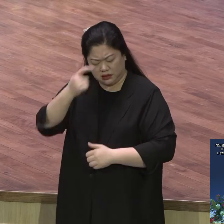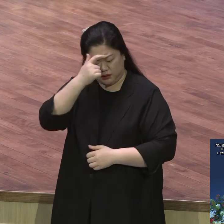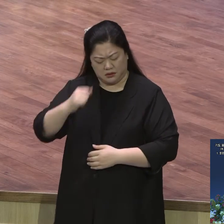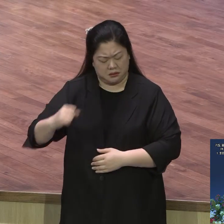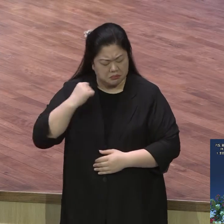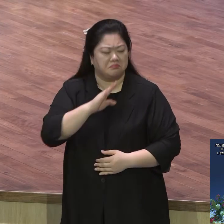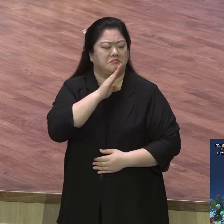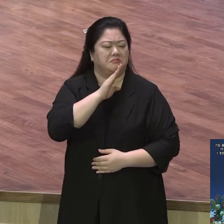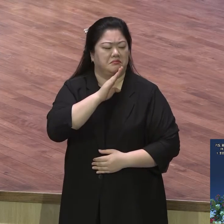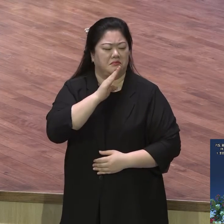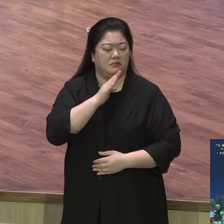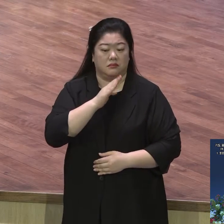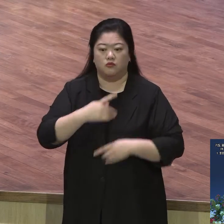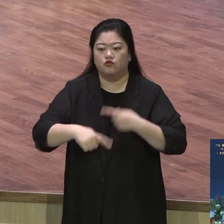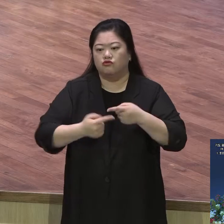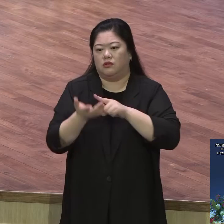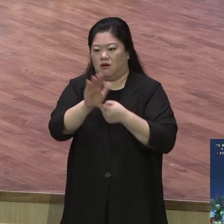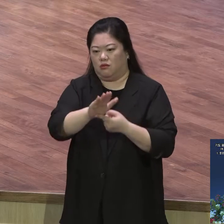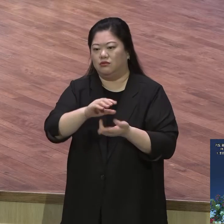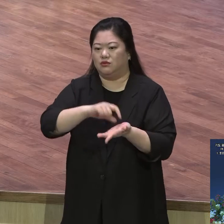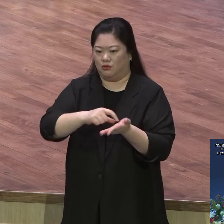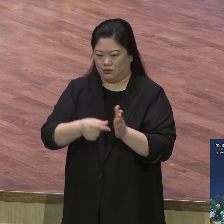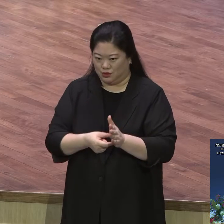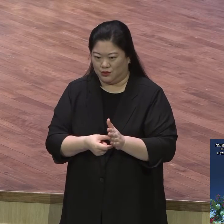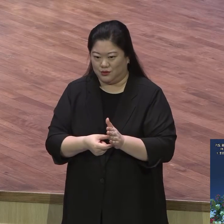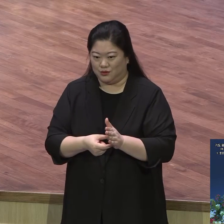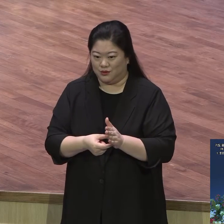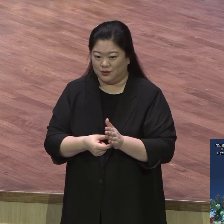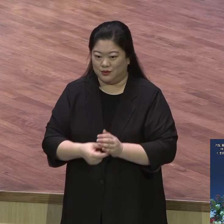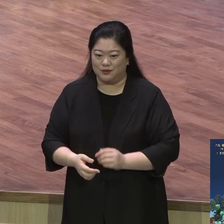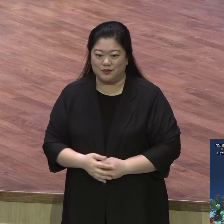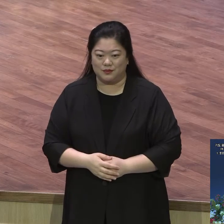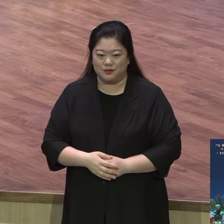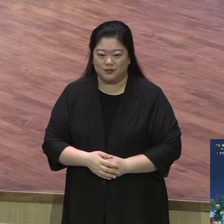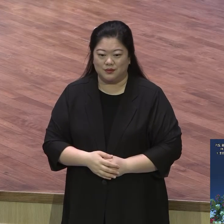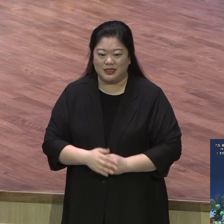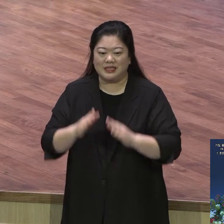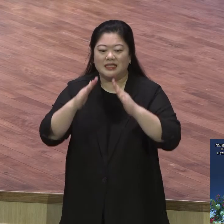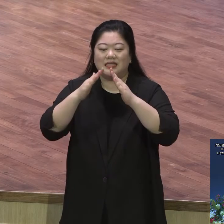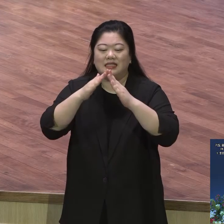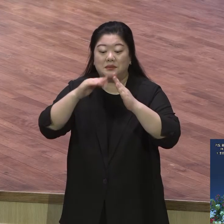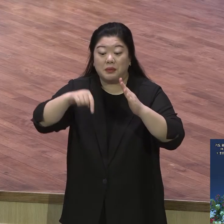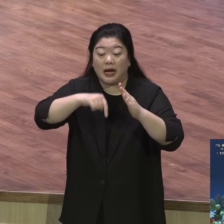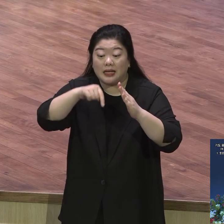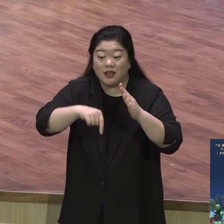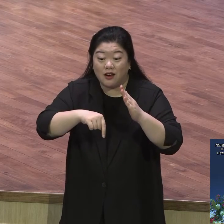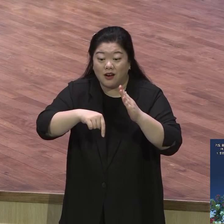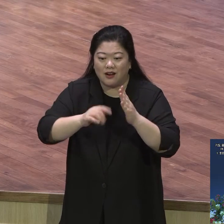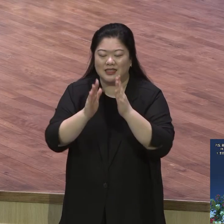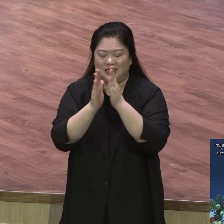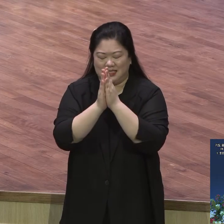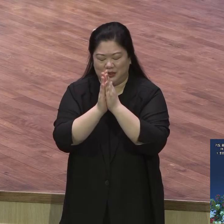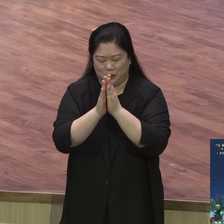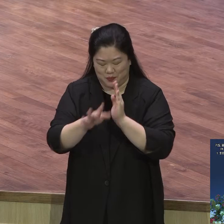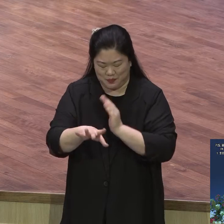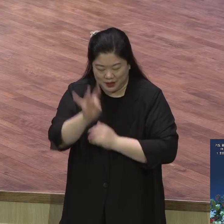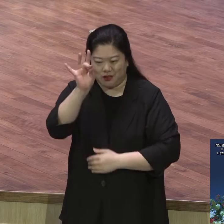여러분이 가정에서부터 그렇게 기도해 보시기 바랍니다 기도하는 사람은 고백합니다